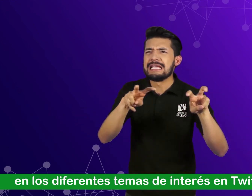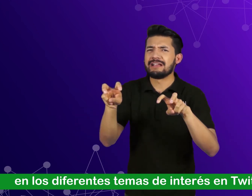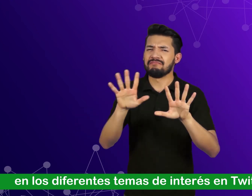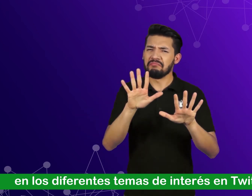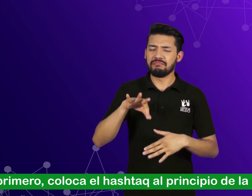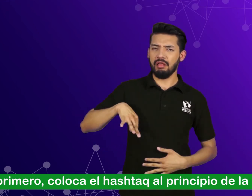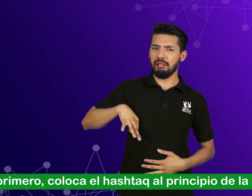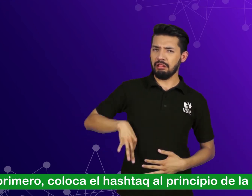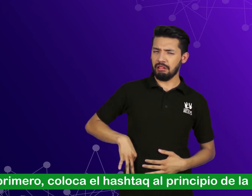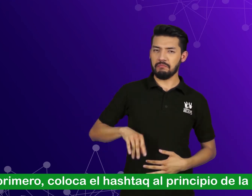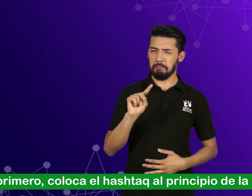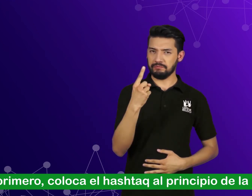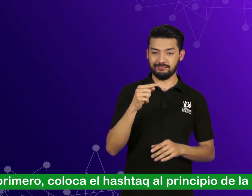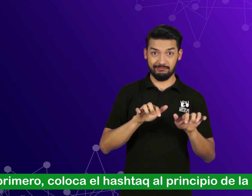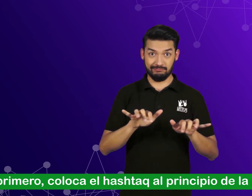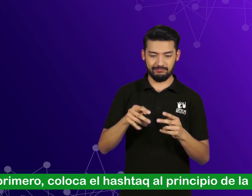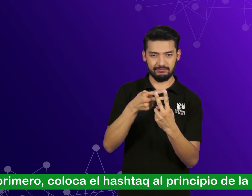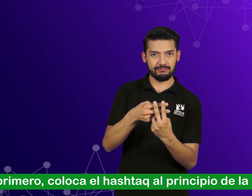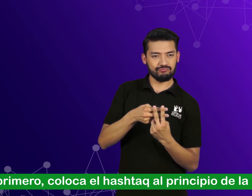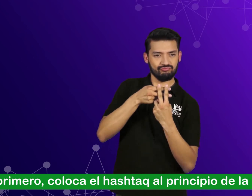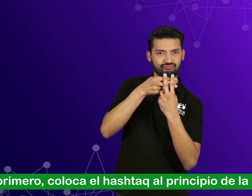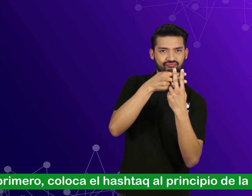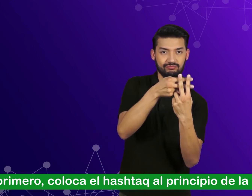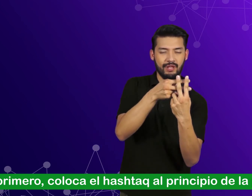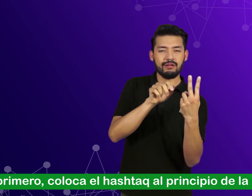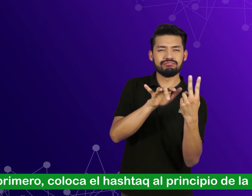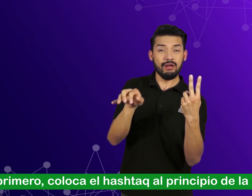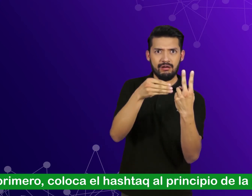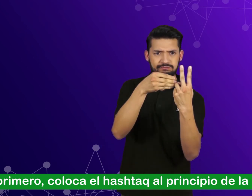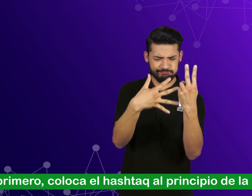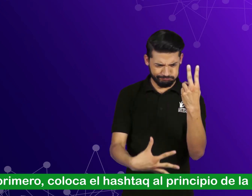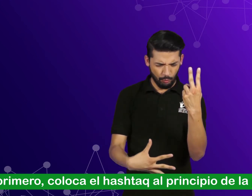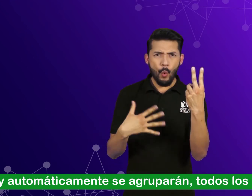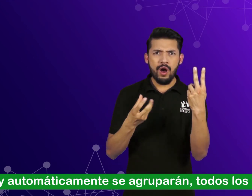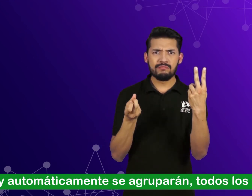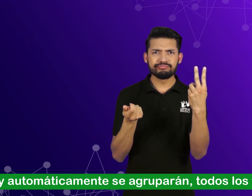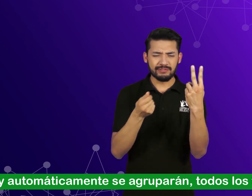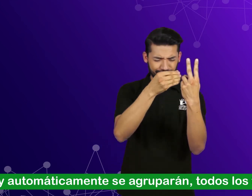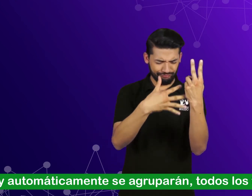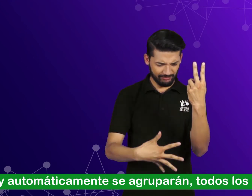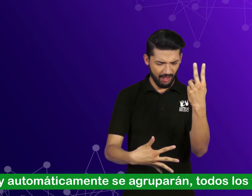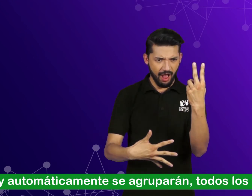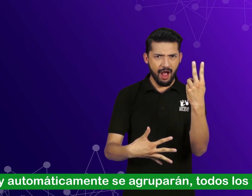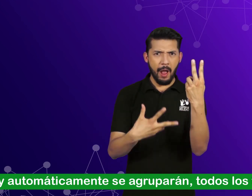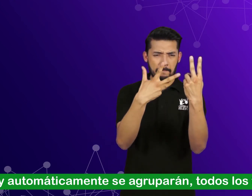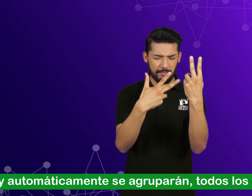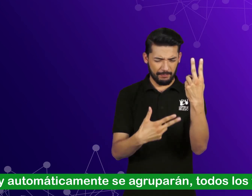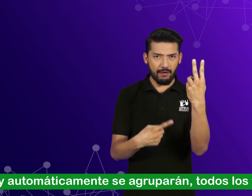Primero, coloca el hashtag al principio de la palabra. Y automáticamente se agruparán todos los